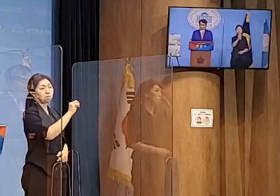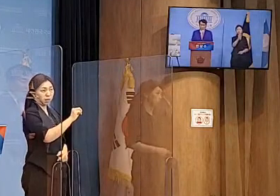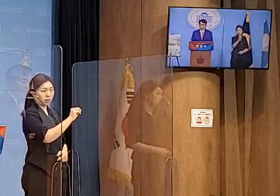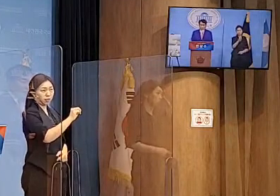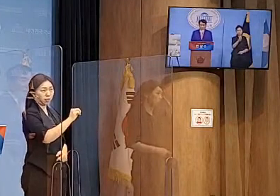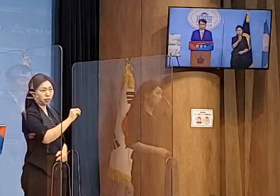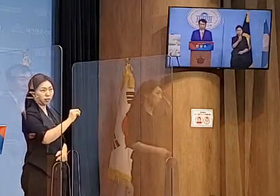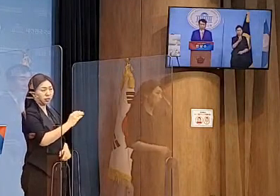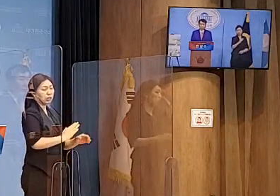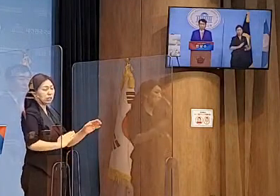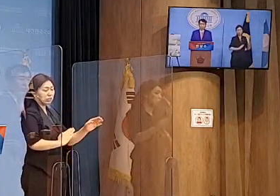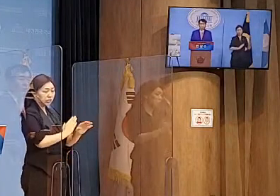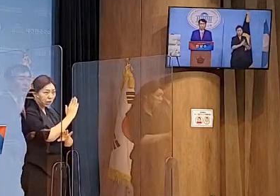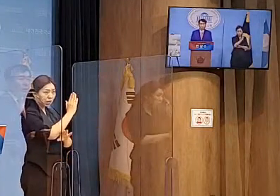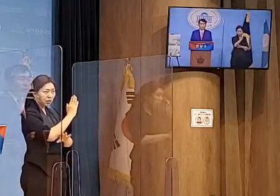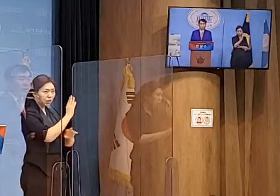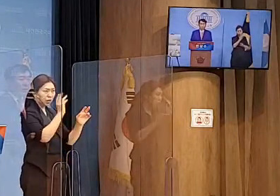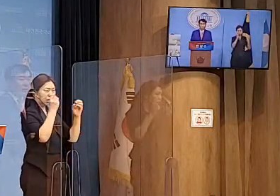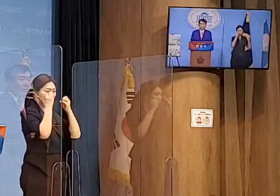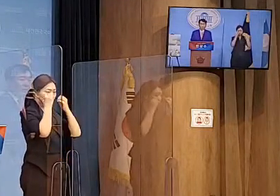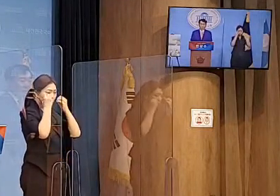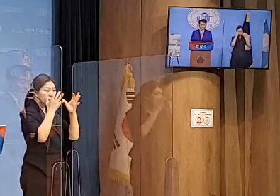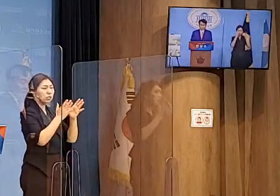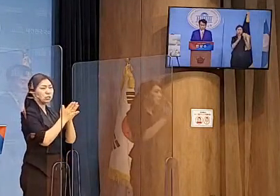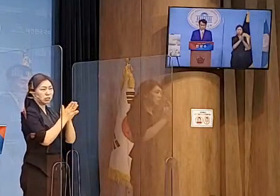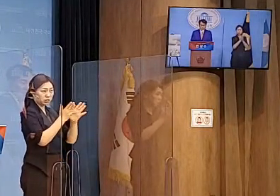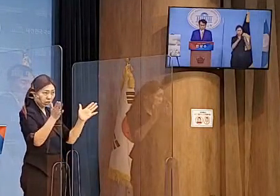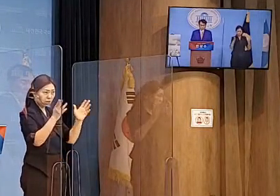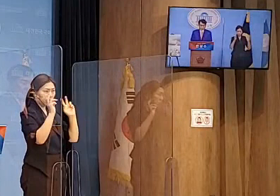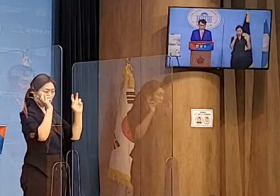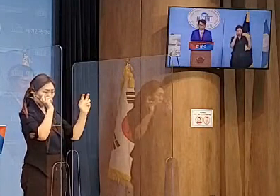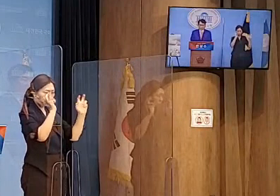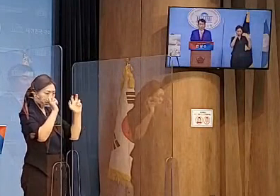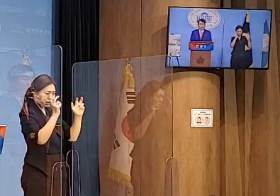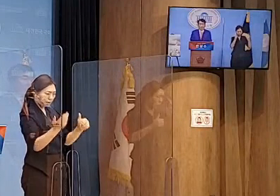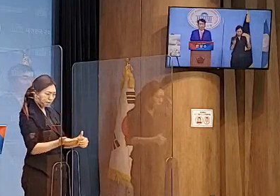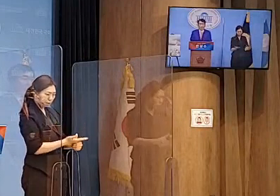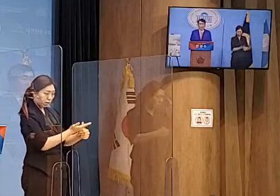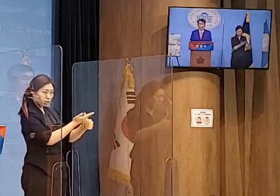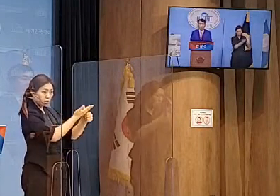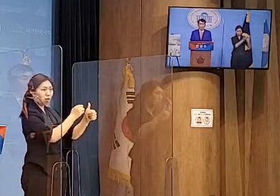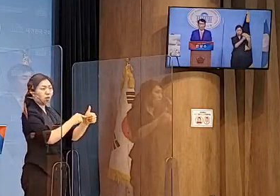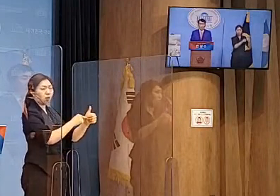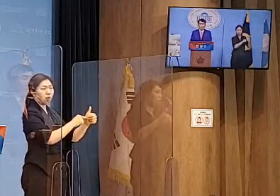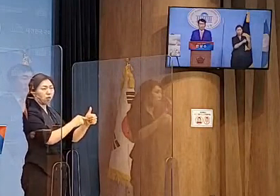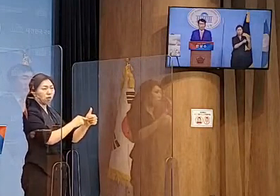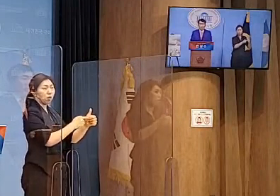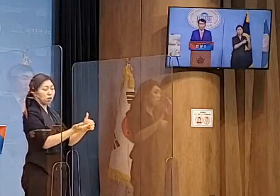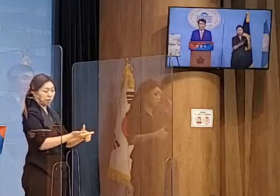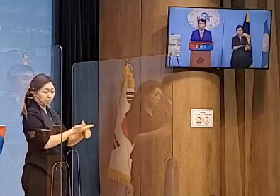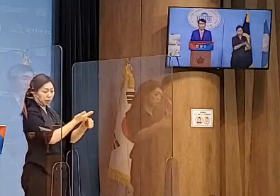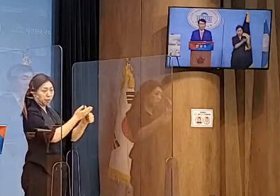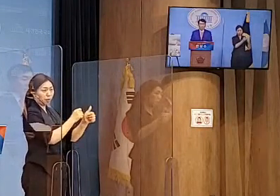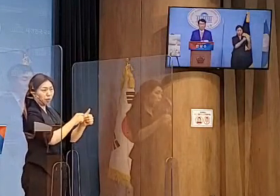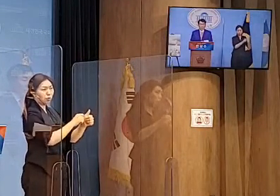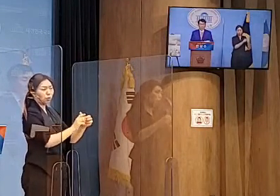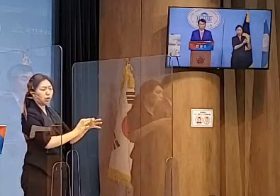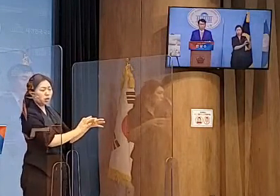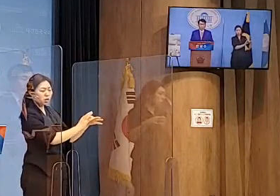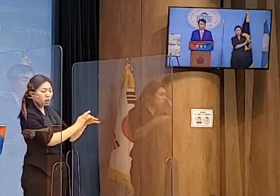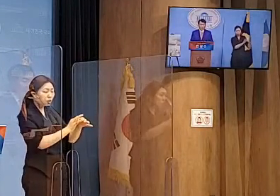스타트업 기업을 육성하여 파생되는 일자리 200만 개를